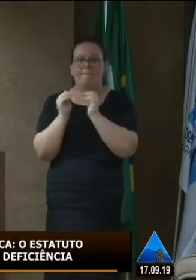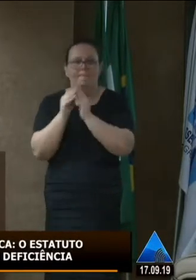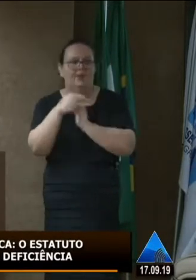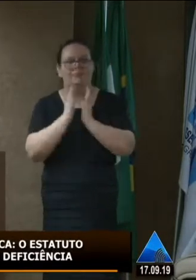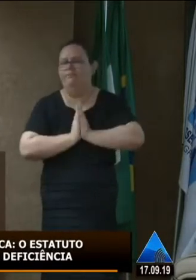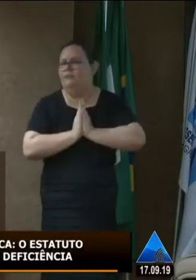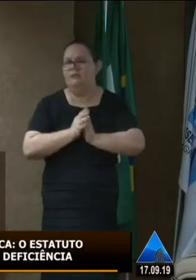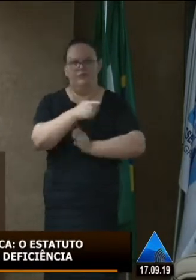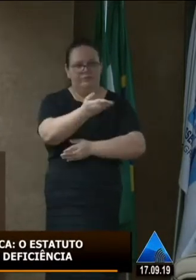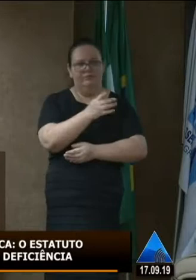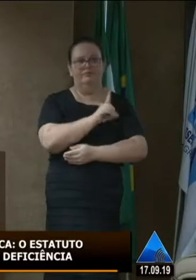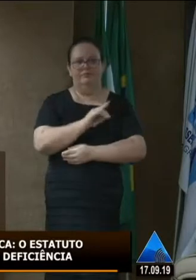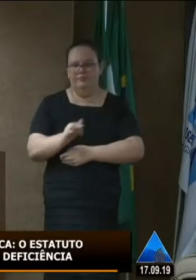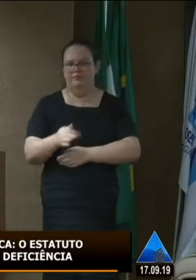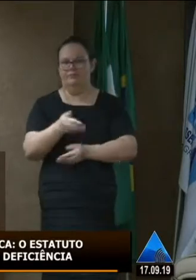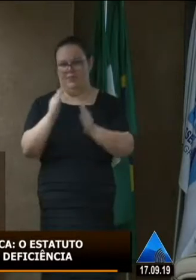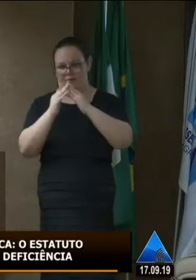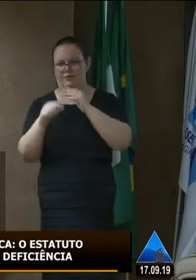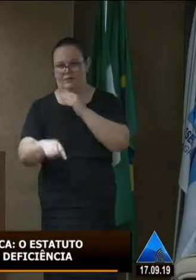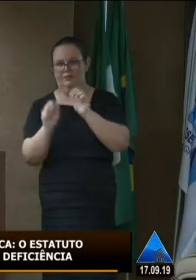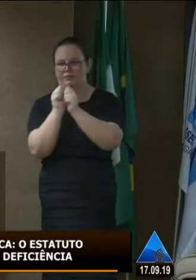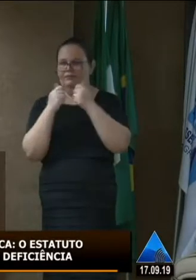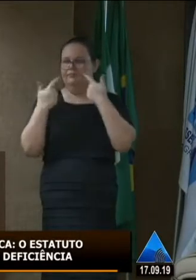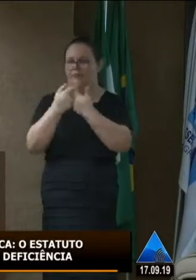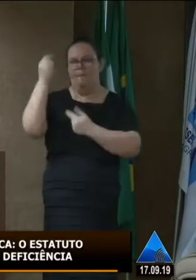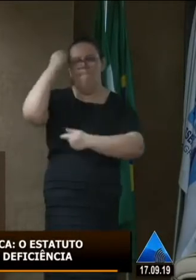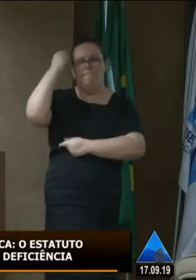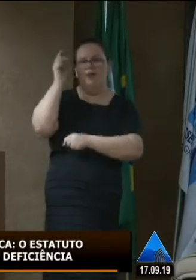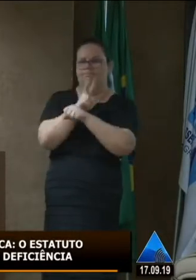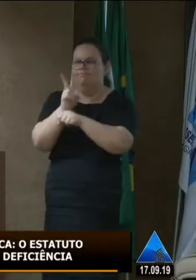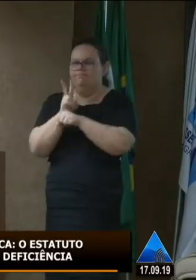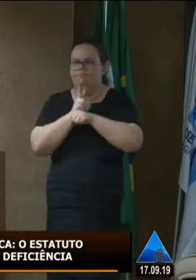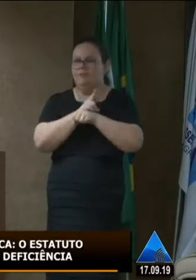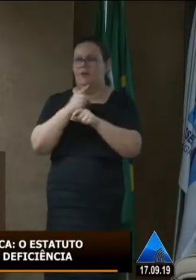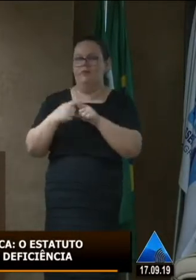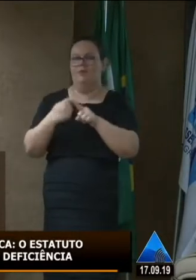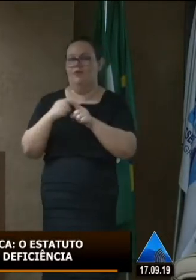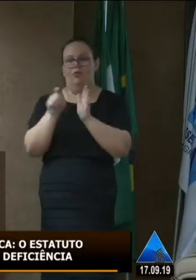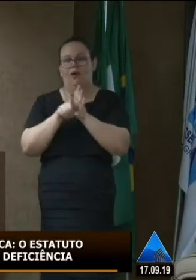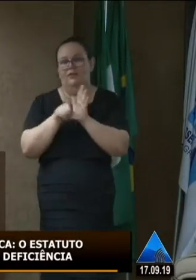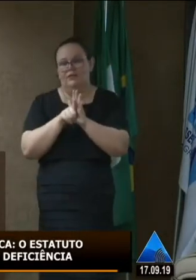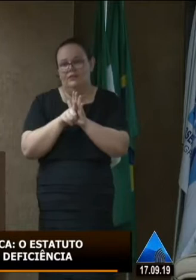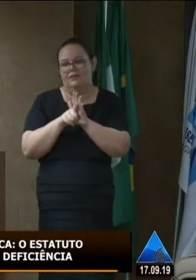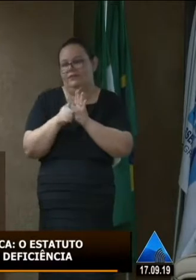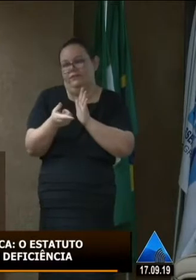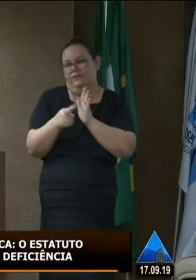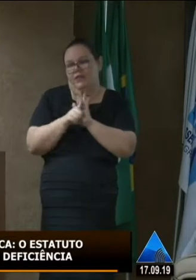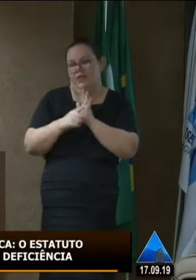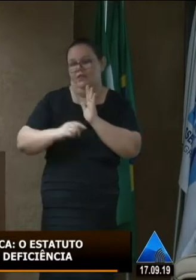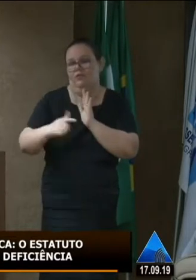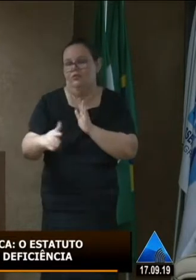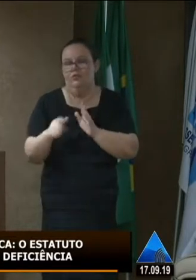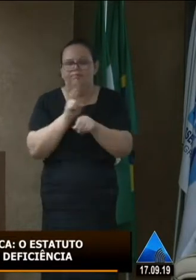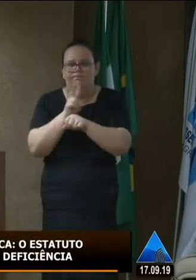faço ao deputado a essa casa pense na fiscalização porque não adianta ter a lei linda se a fiscalização não